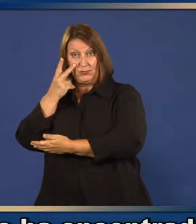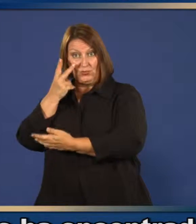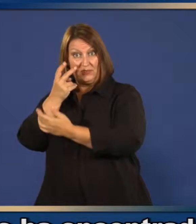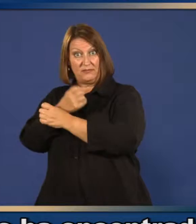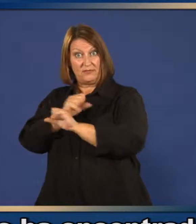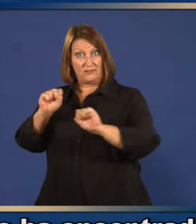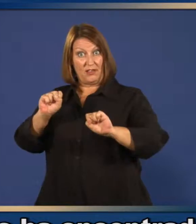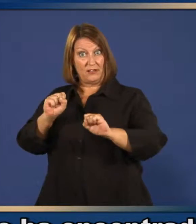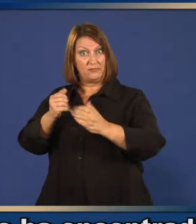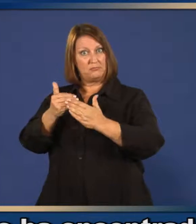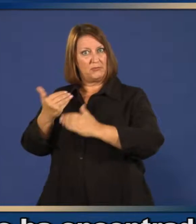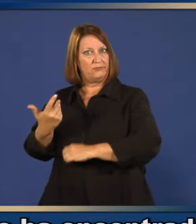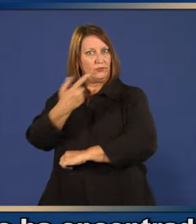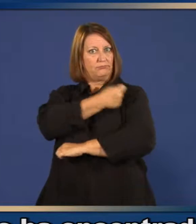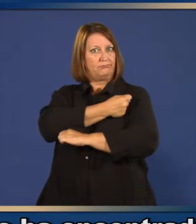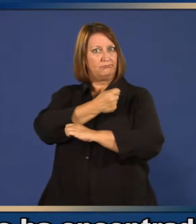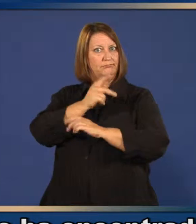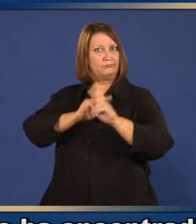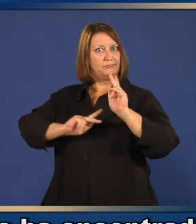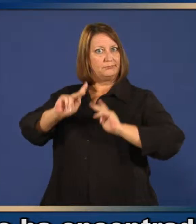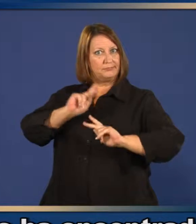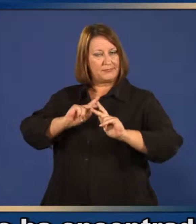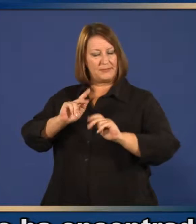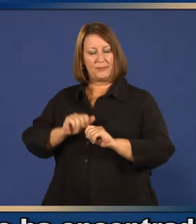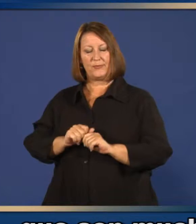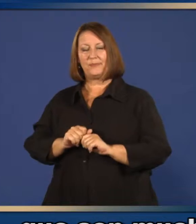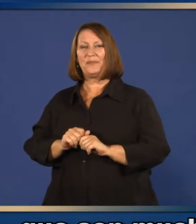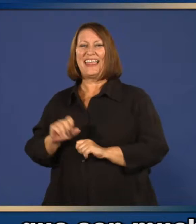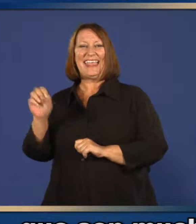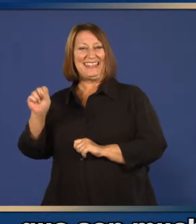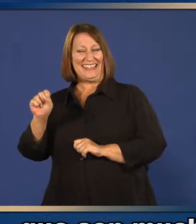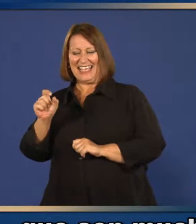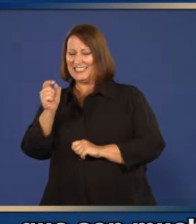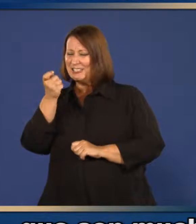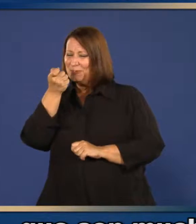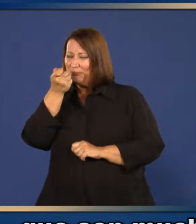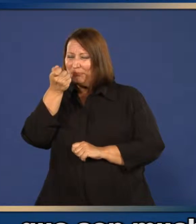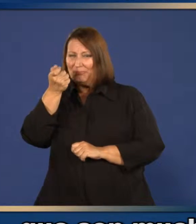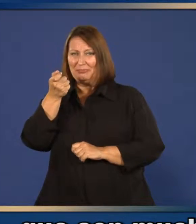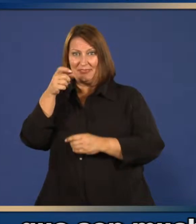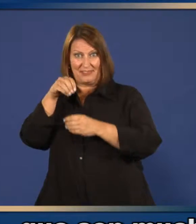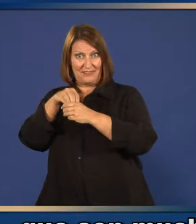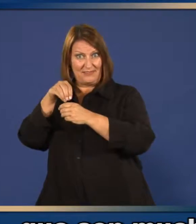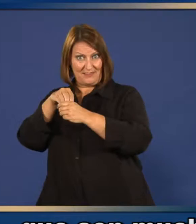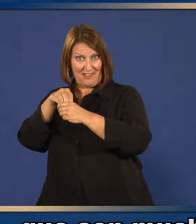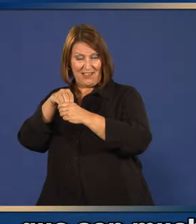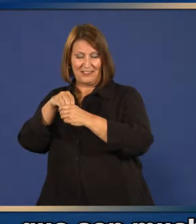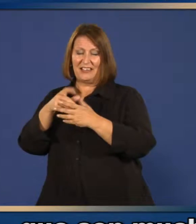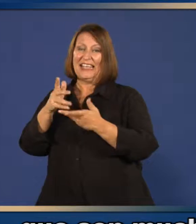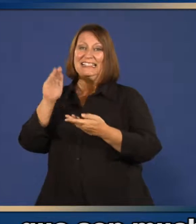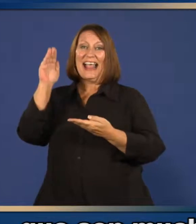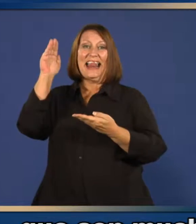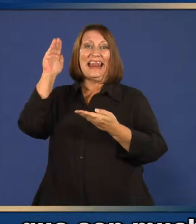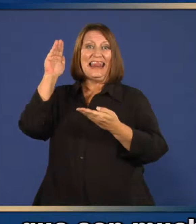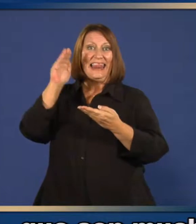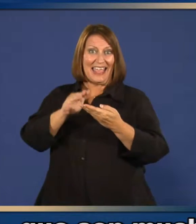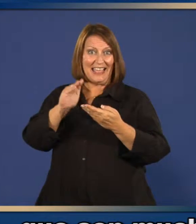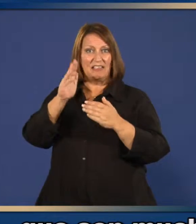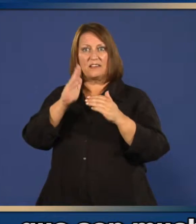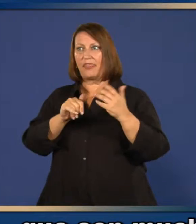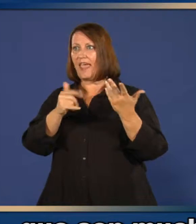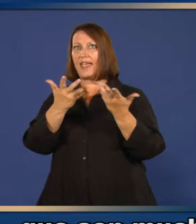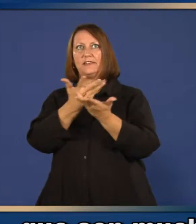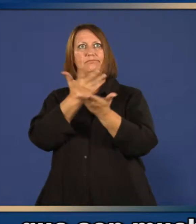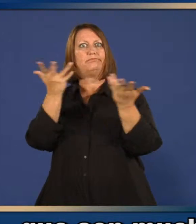las cantidades que se administran en las vacunas que son mucho menores que aquellas a las cuales los niños